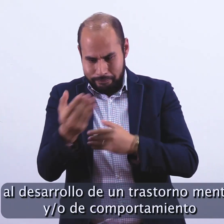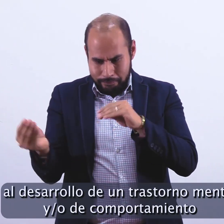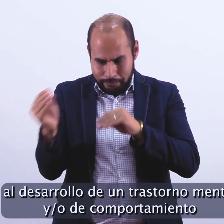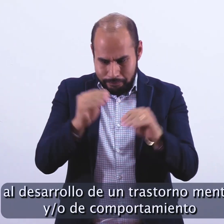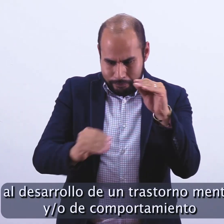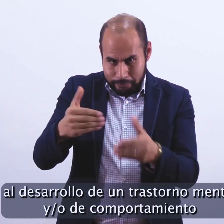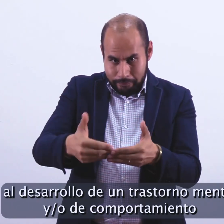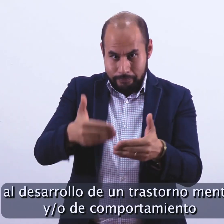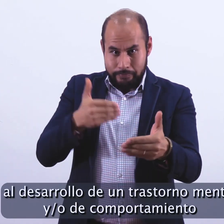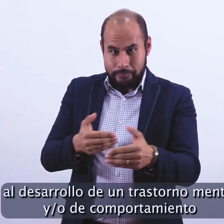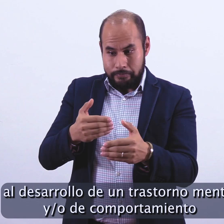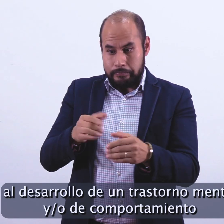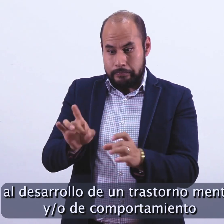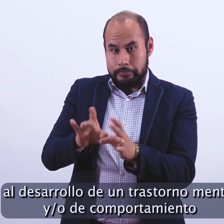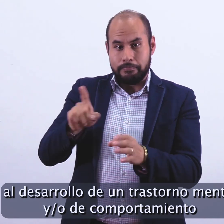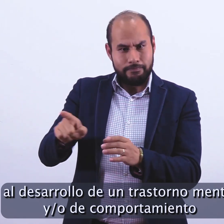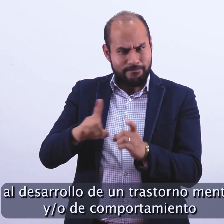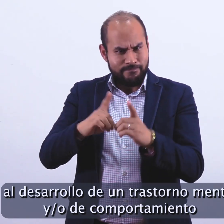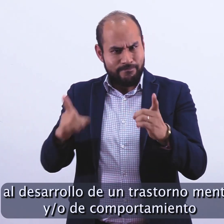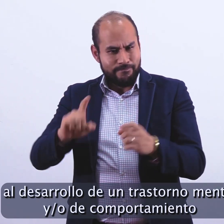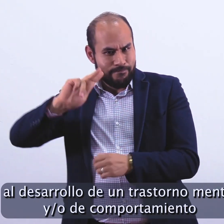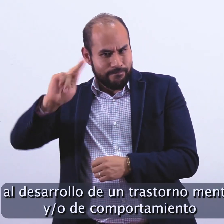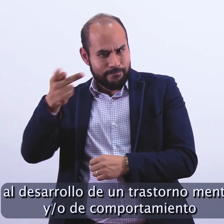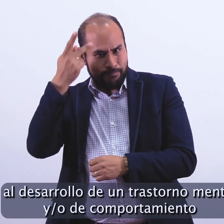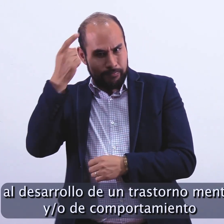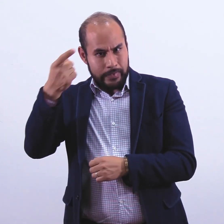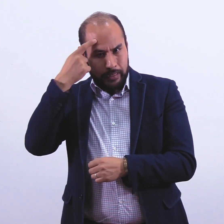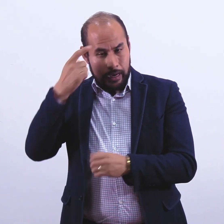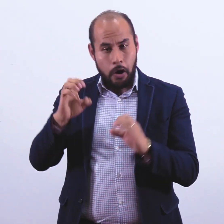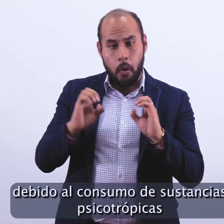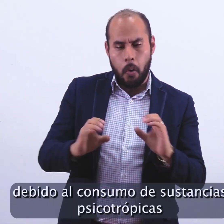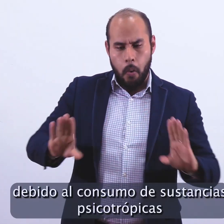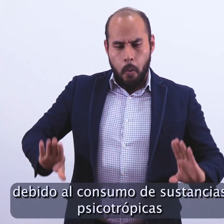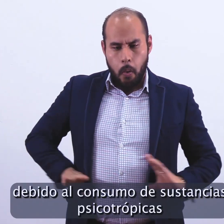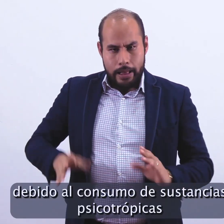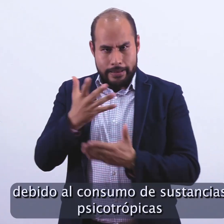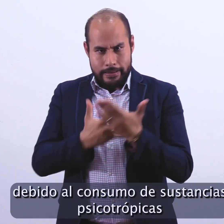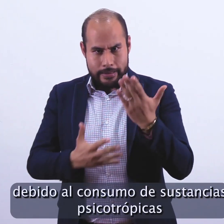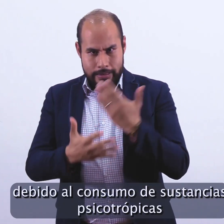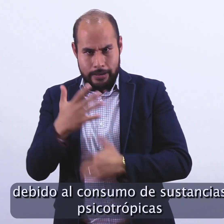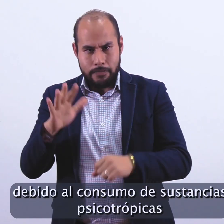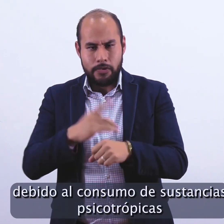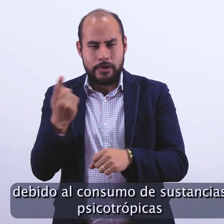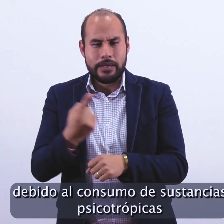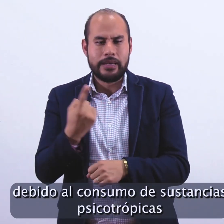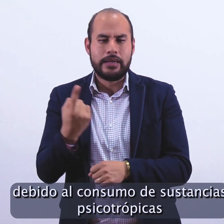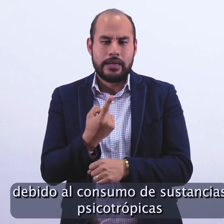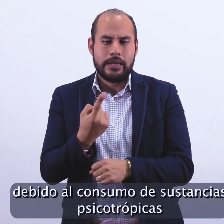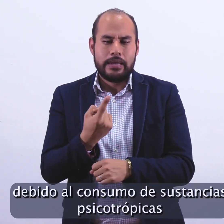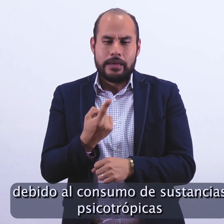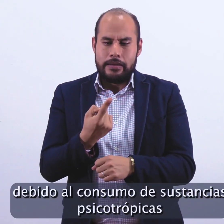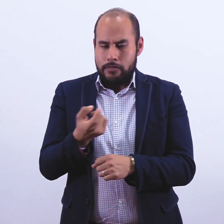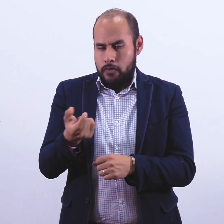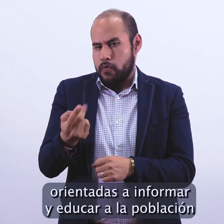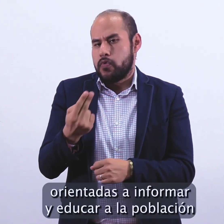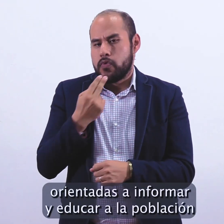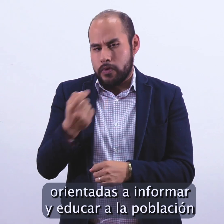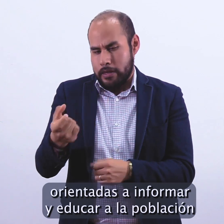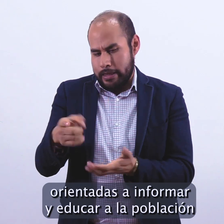desarrollo de un trastorno mental y o de comportamiento, debido al consumo de sustancias psicotrópicas, orientados a